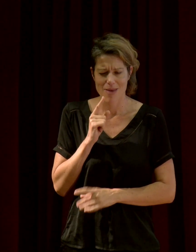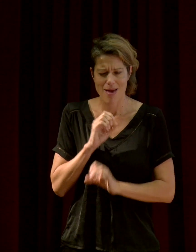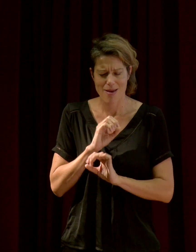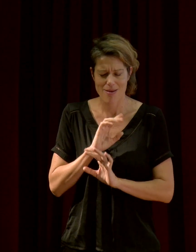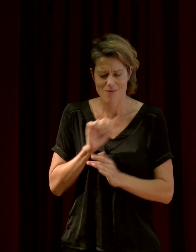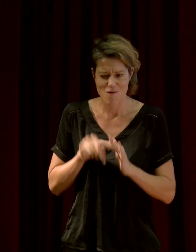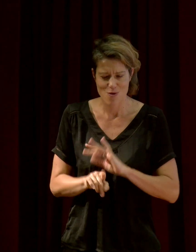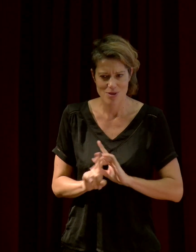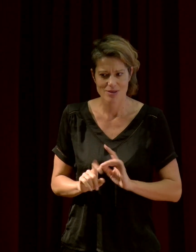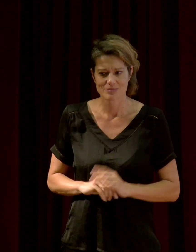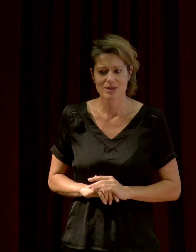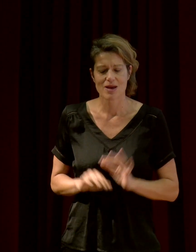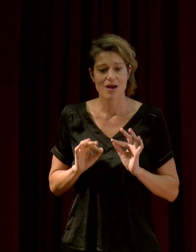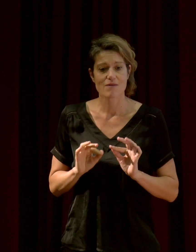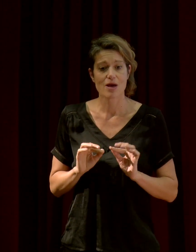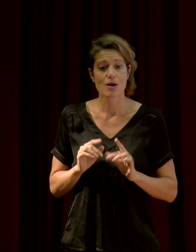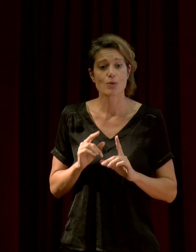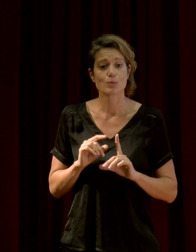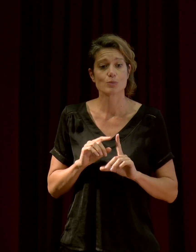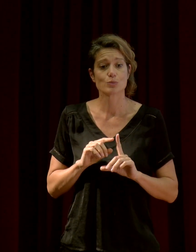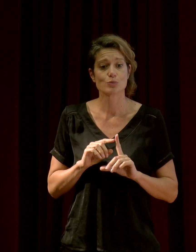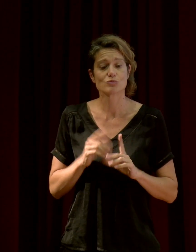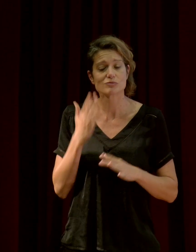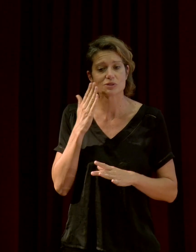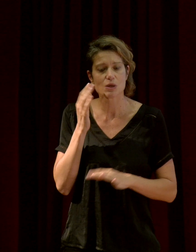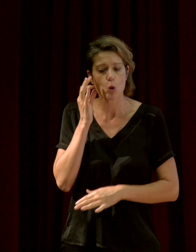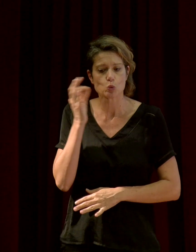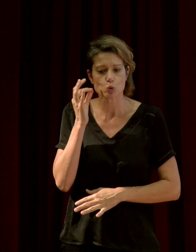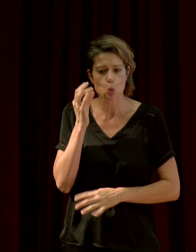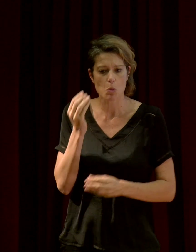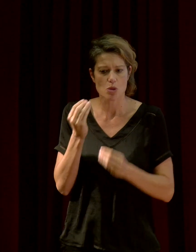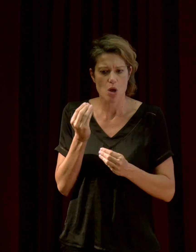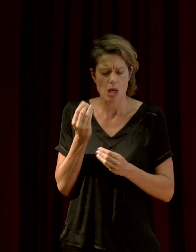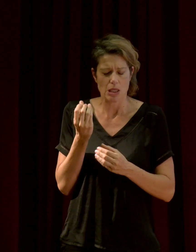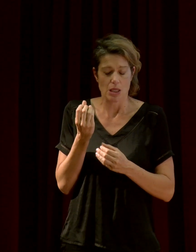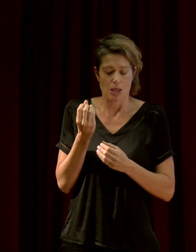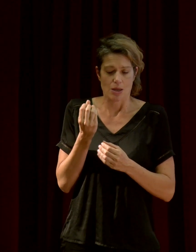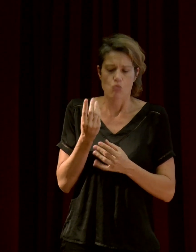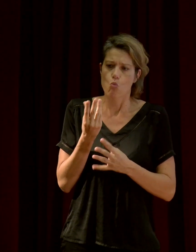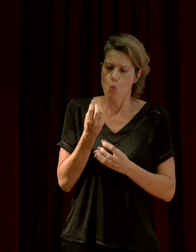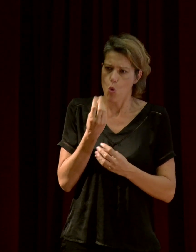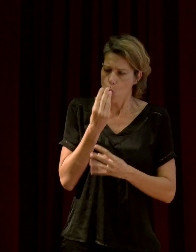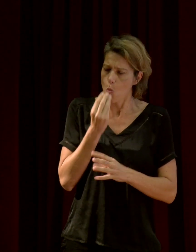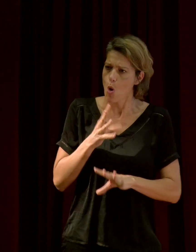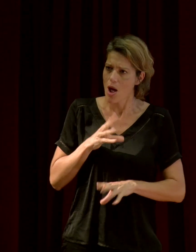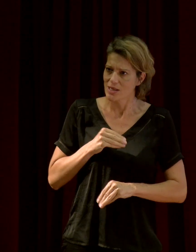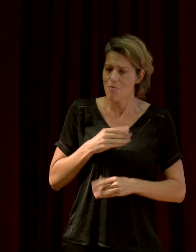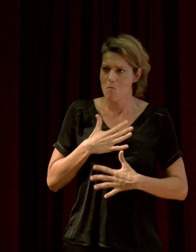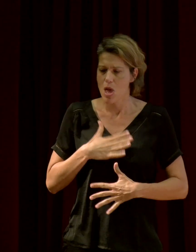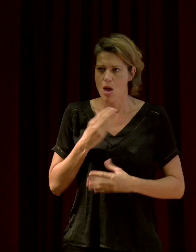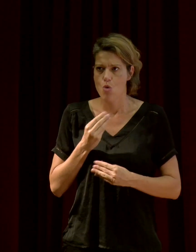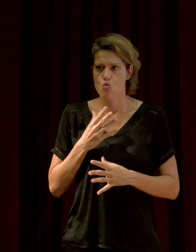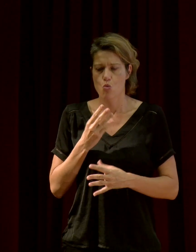sonores qui fait la distinction entre supportable ou franchement désagréable. Oui, tout à fait. Et c'est vrai autant pour l